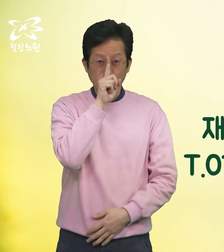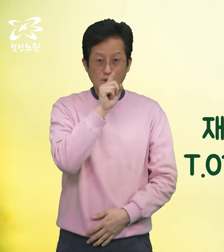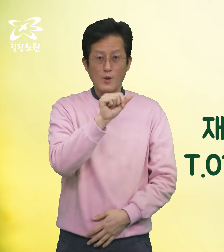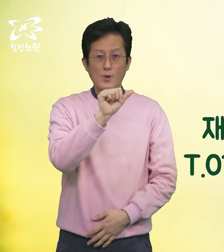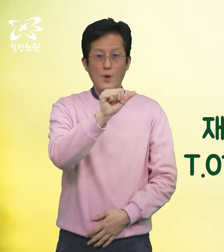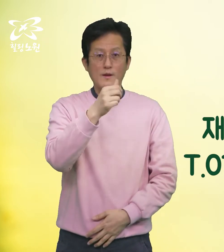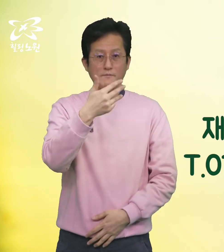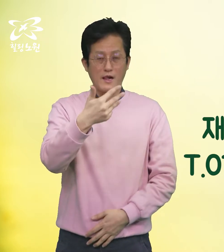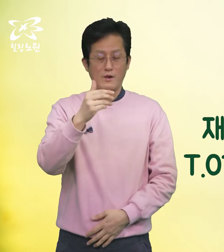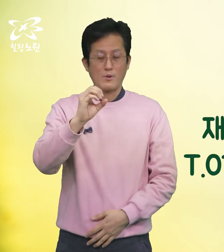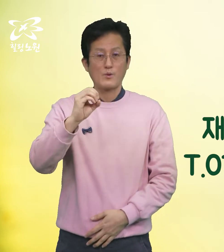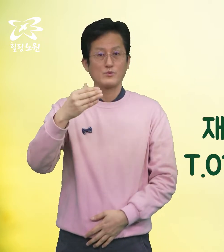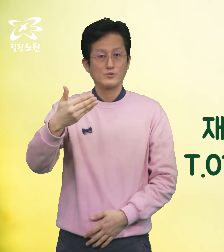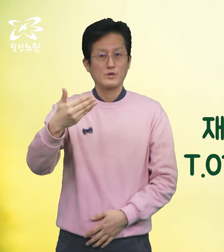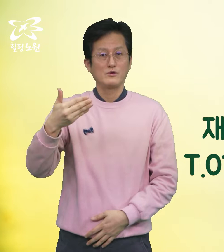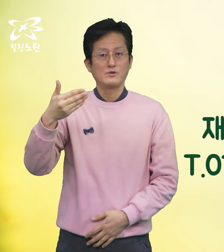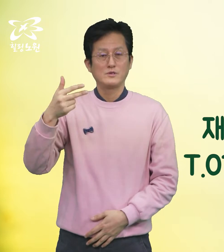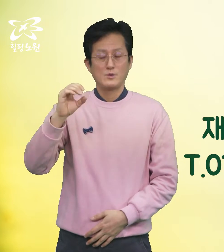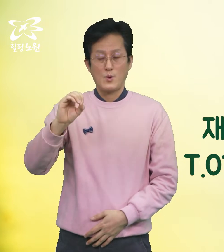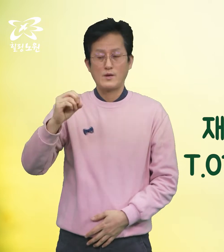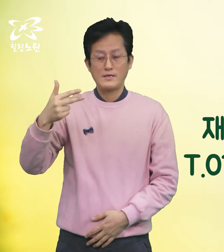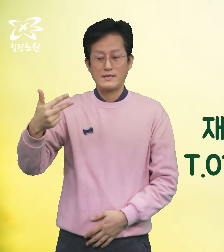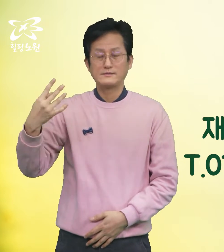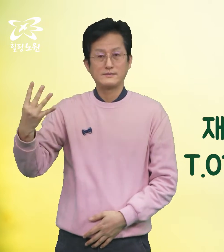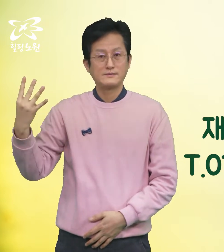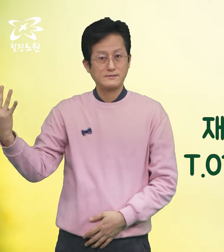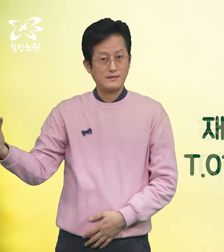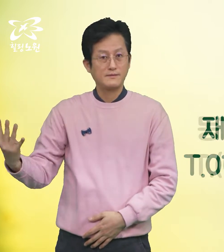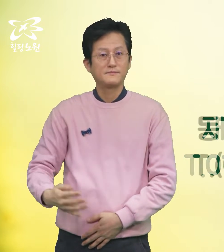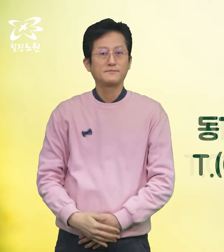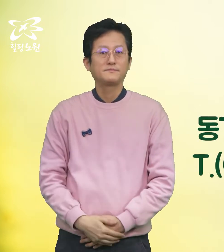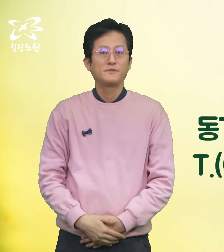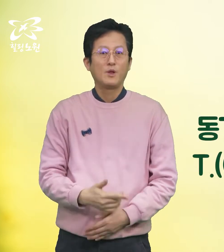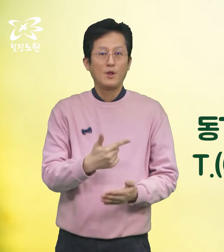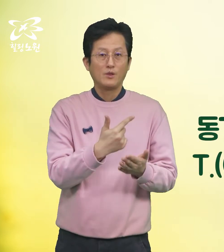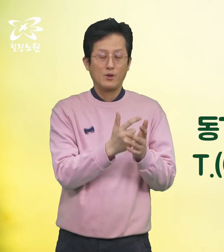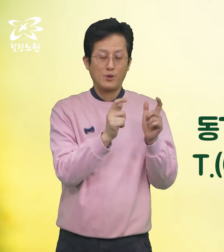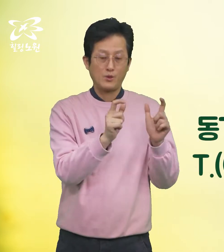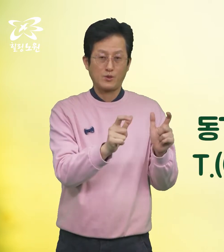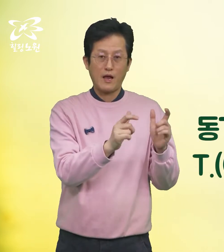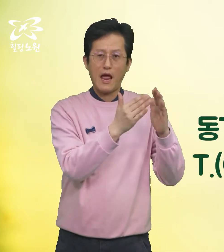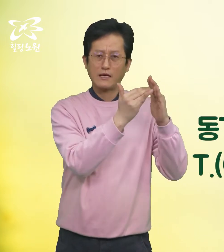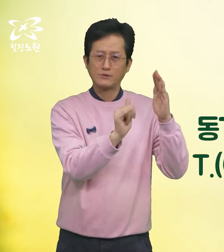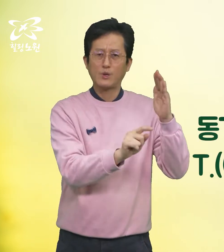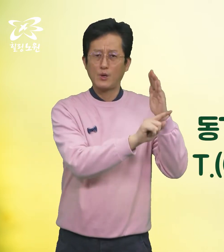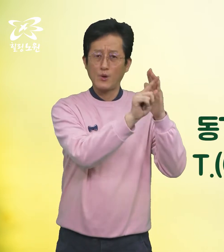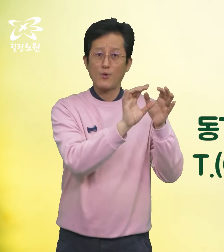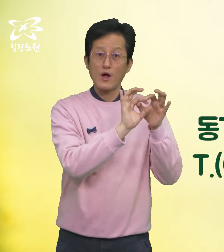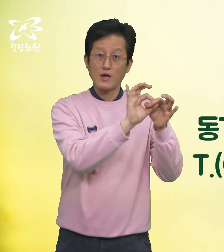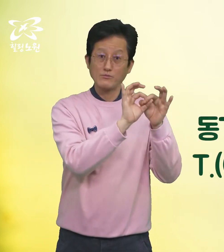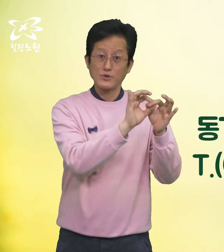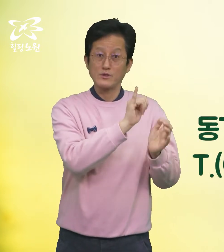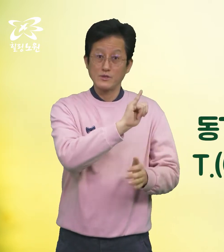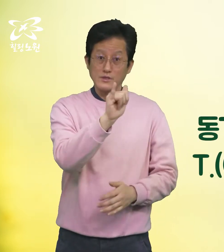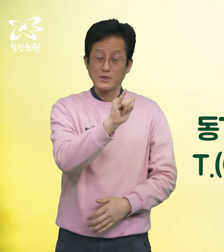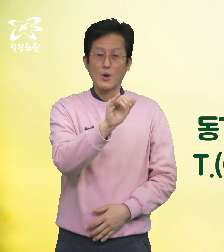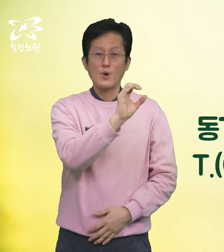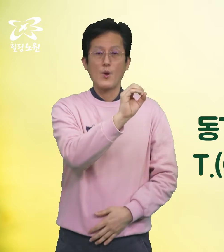-0744 노원구 동거가족 관련 문의, 02-2116